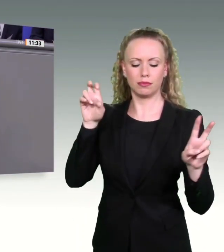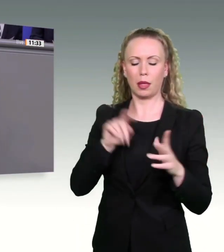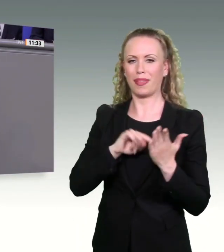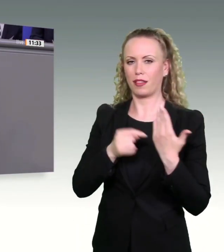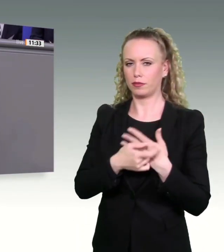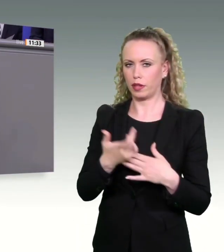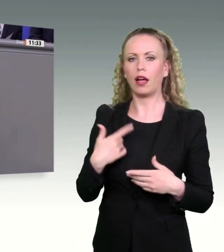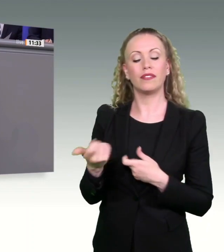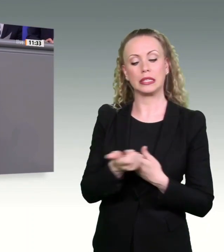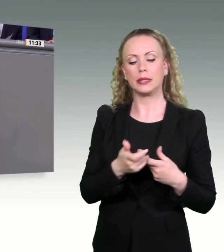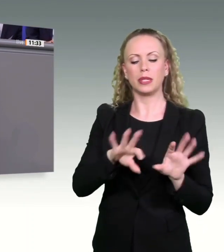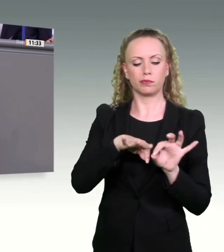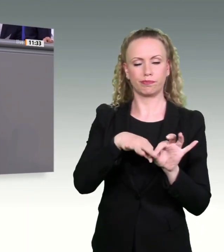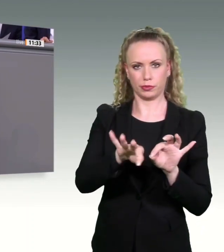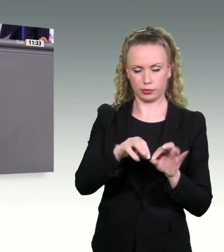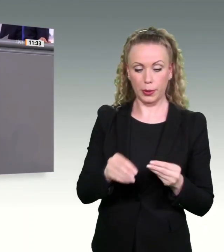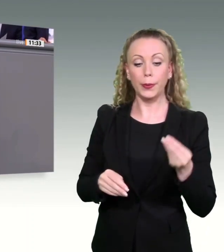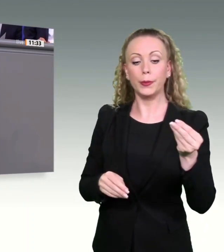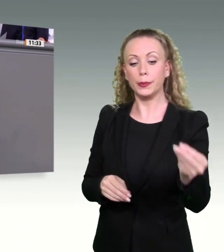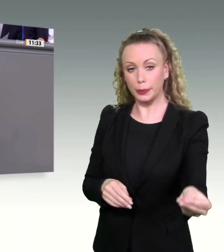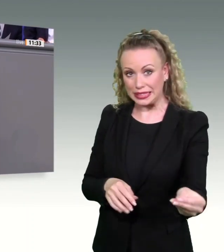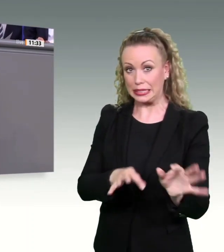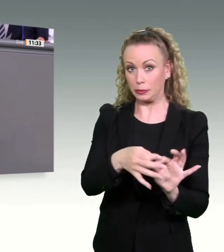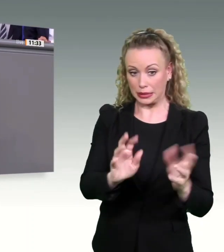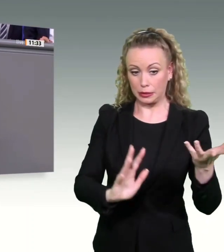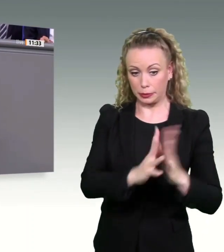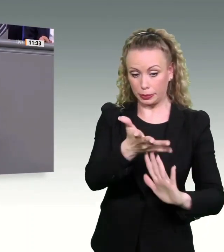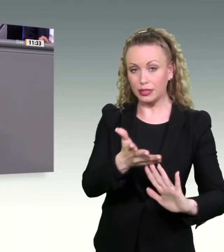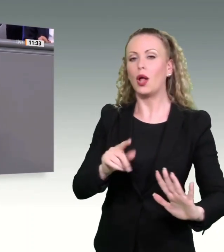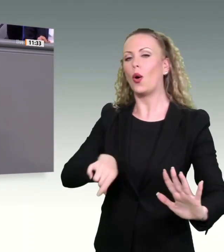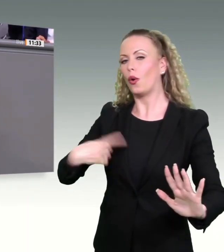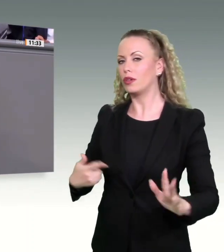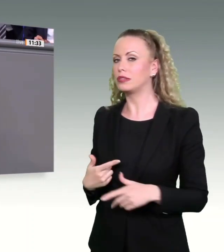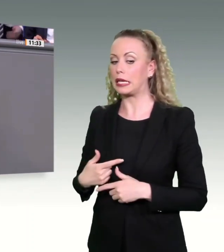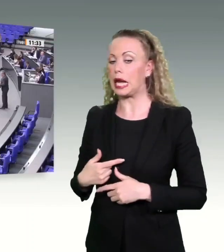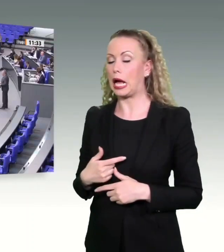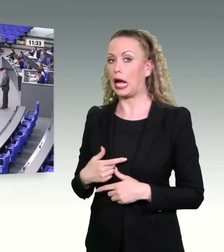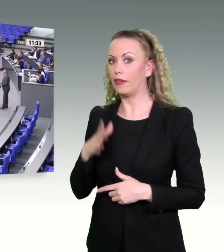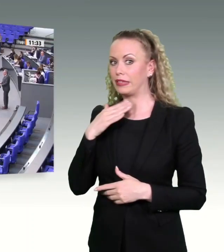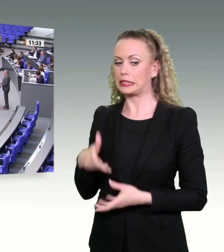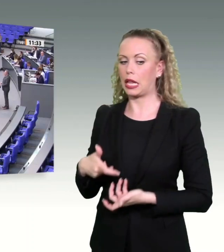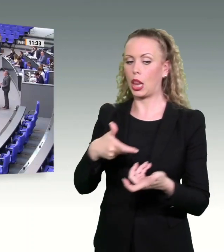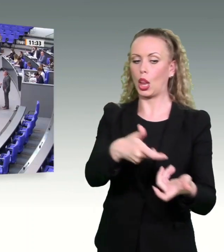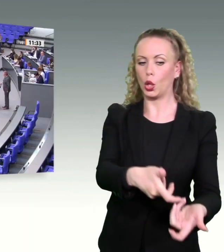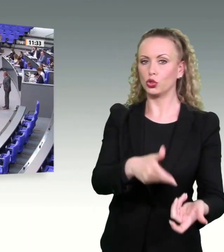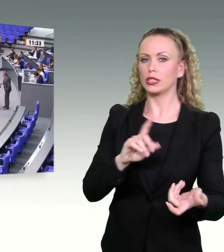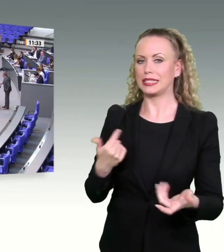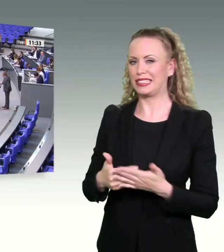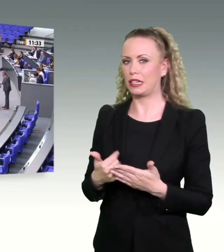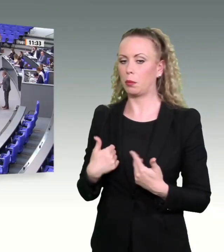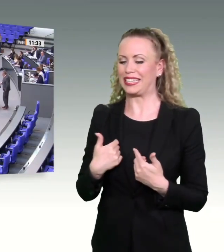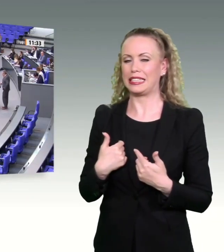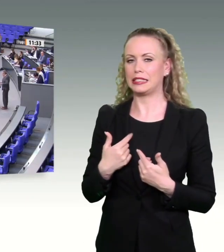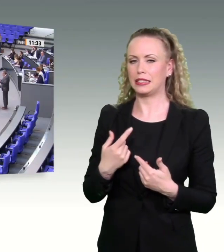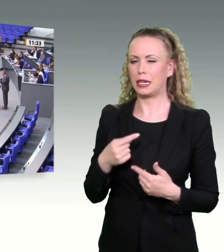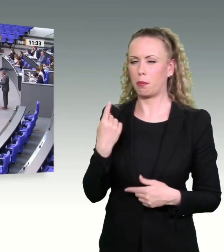hilft, dann geht er straffrei aus. Vielleicht ist das die Motivation für diesen Antrag. Meine Damen und Herren, Sie